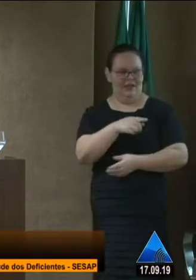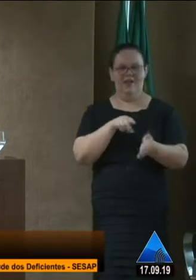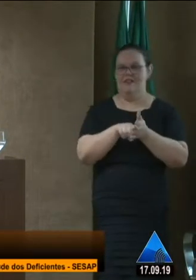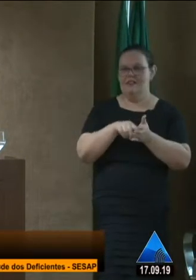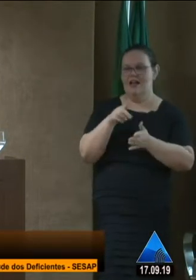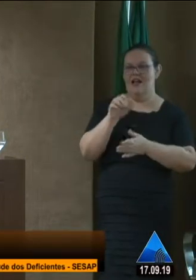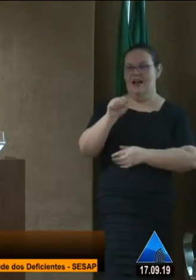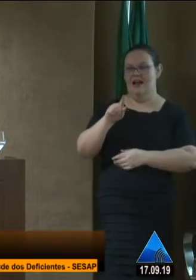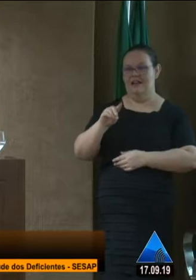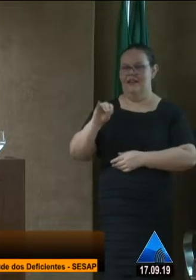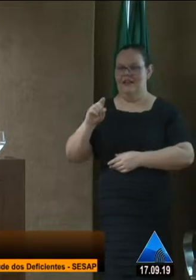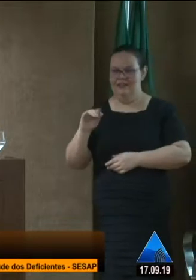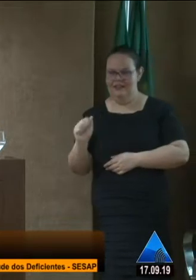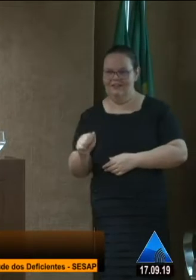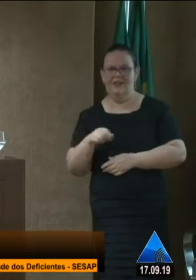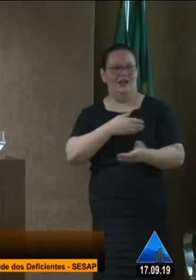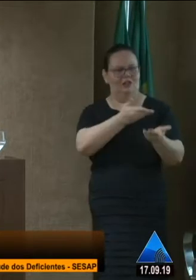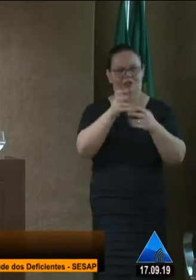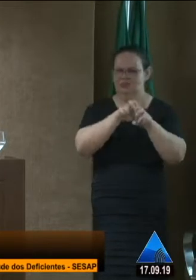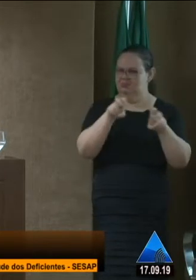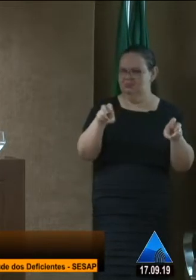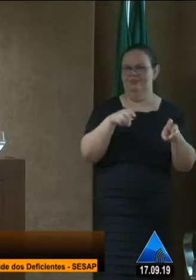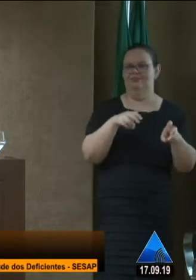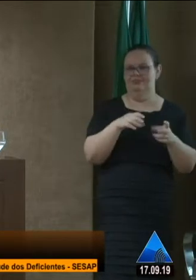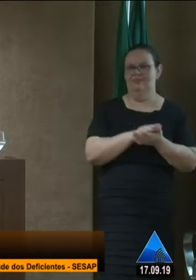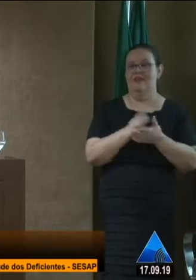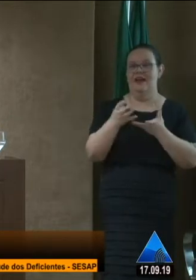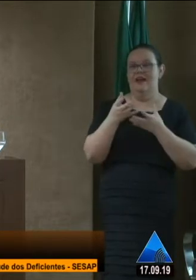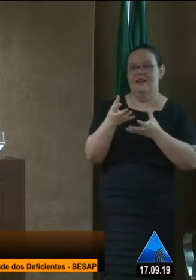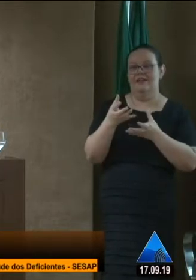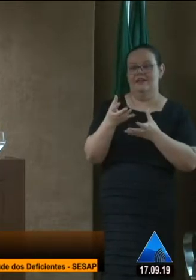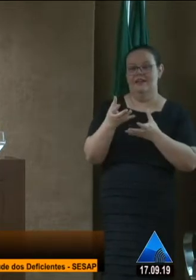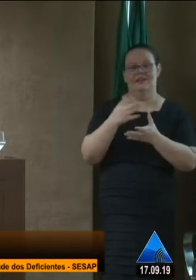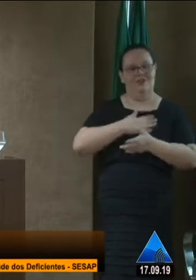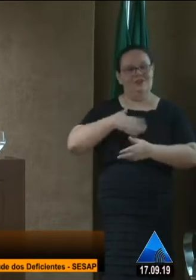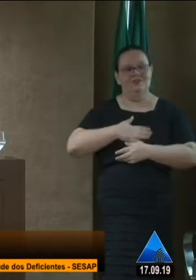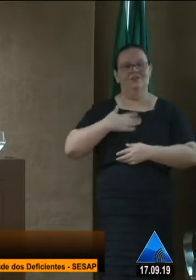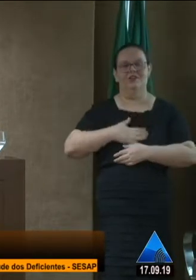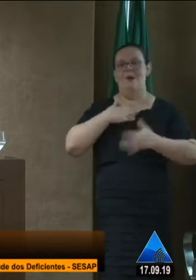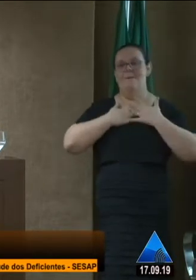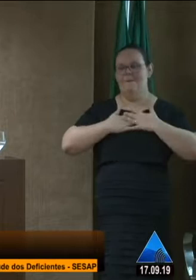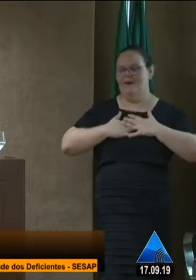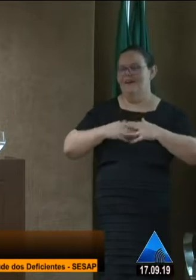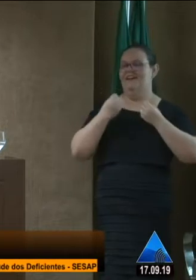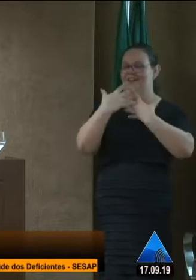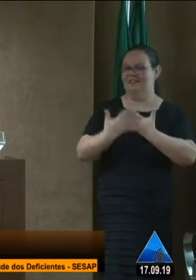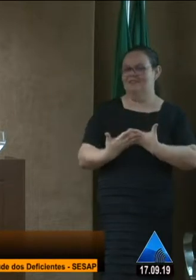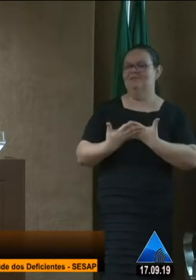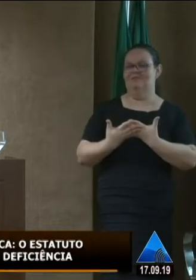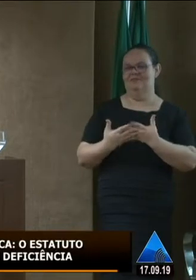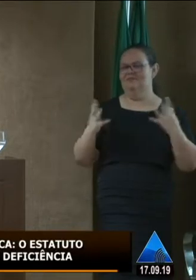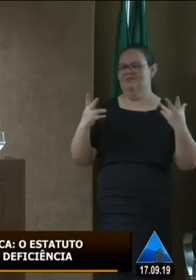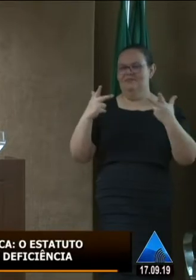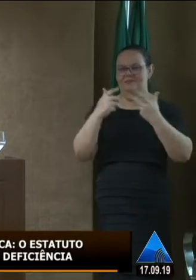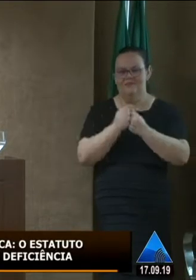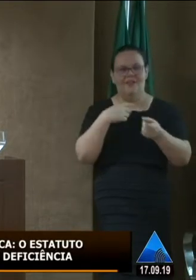e todos os demais presentes e dizer que é uma satisfação enorme estar aqui debatendo com vocês